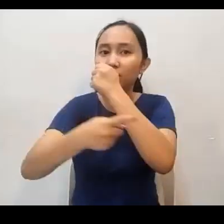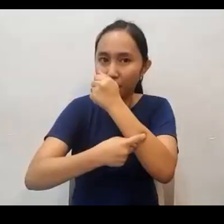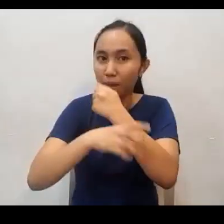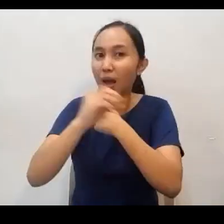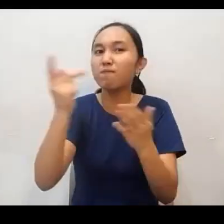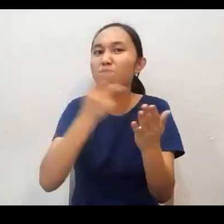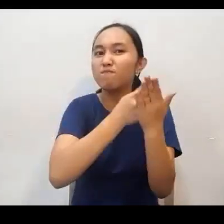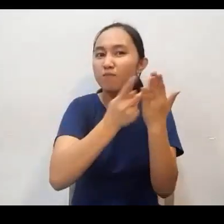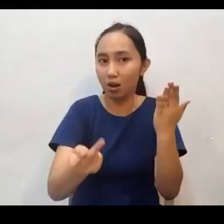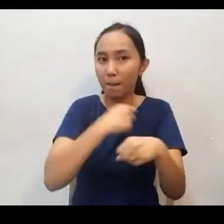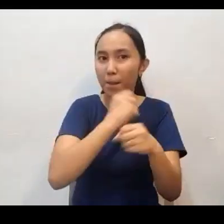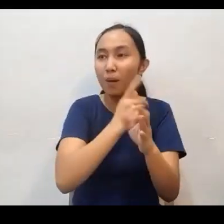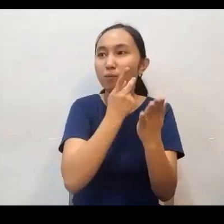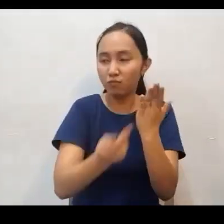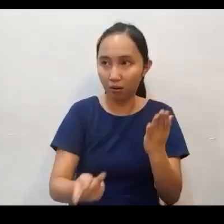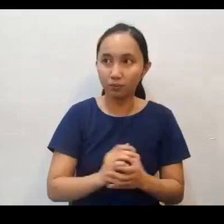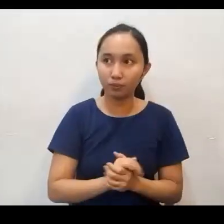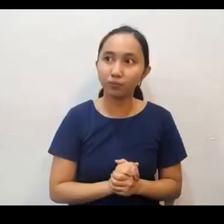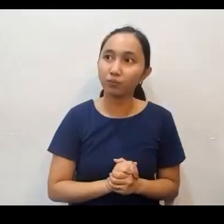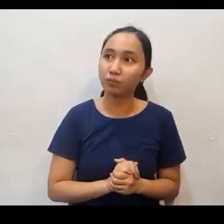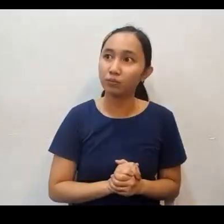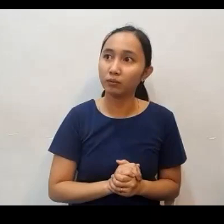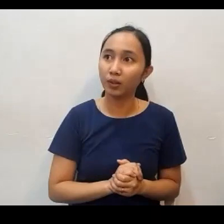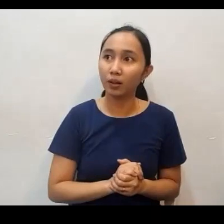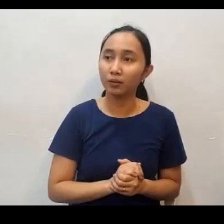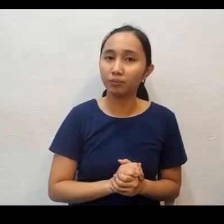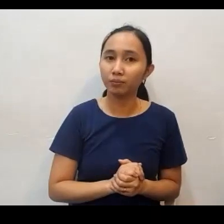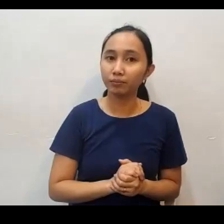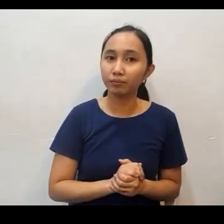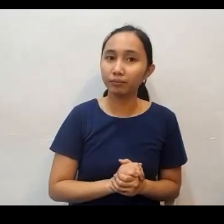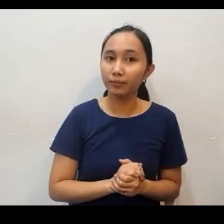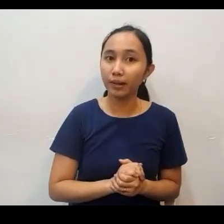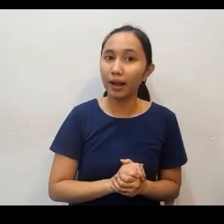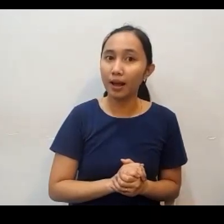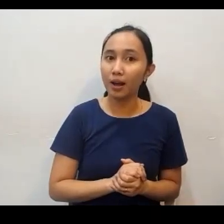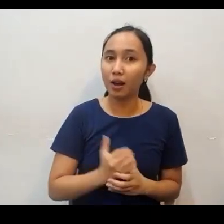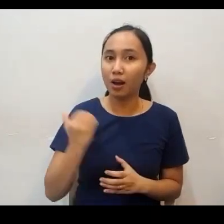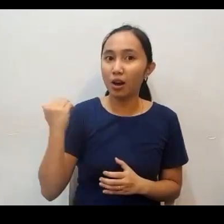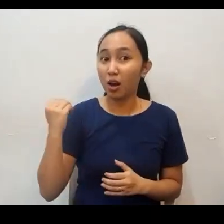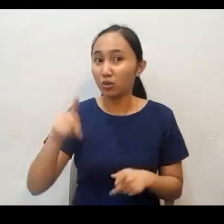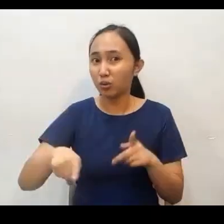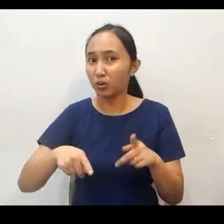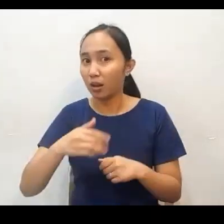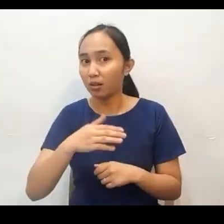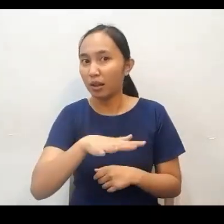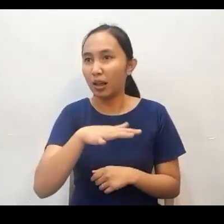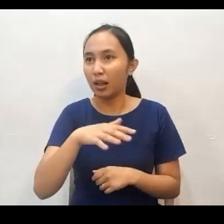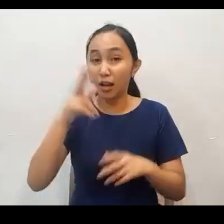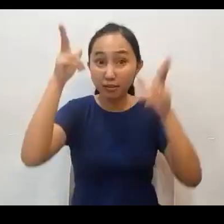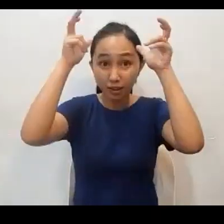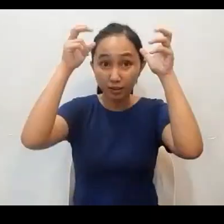sinabi at maaari nilang pabagsakin. Kaya sila po ay gaya ng mga asong gubat at tayo po ay mga tupa.